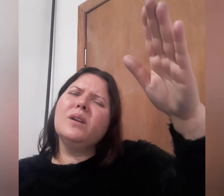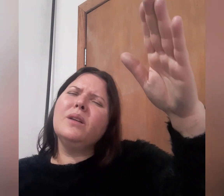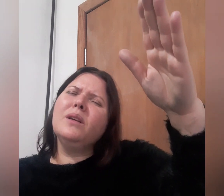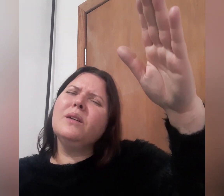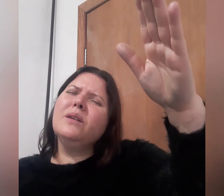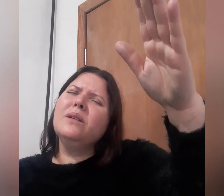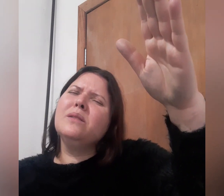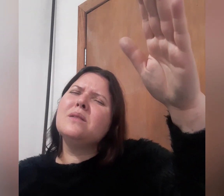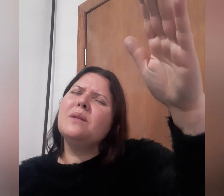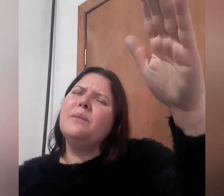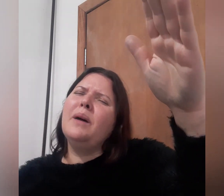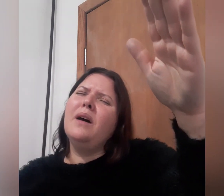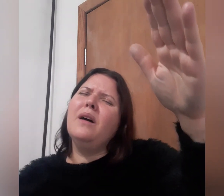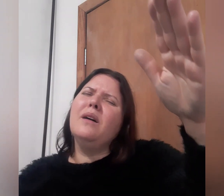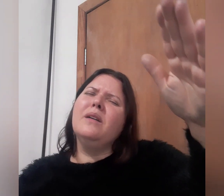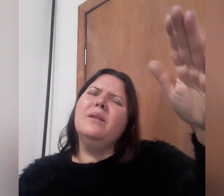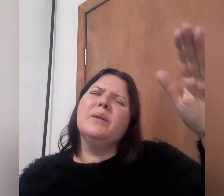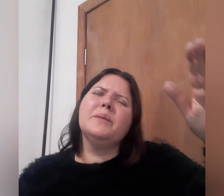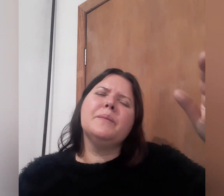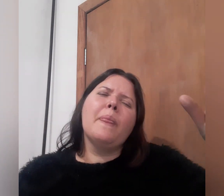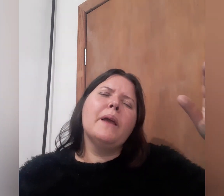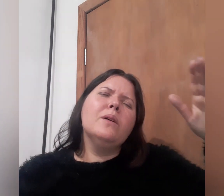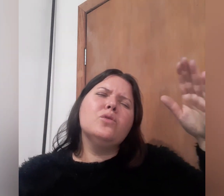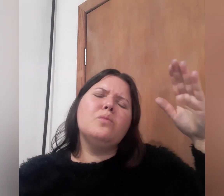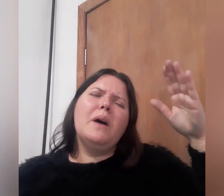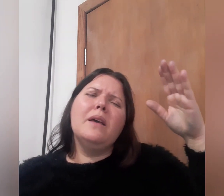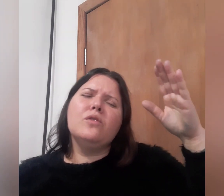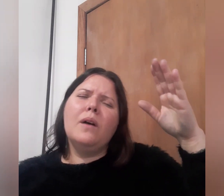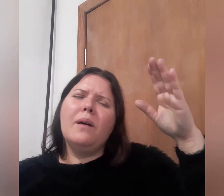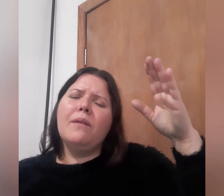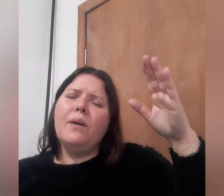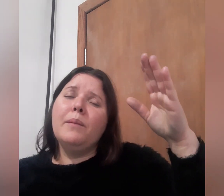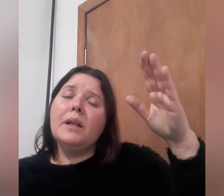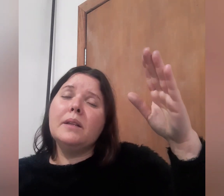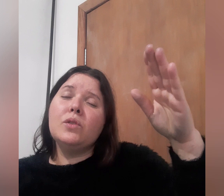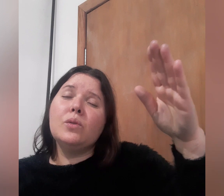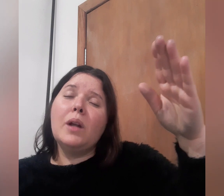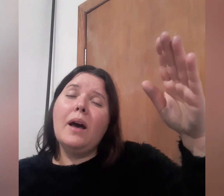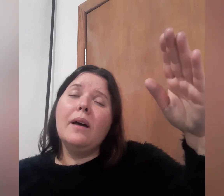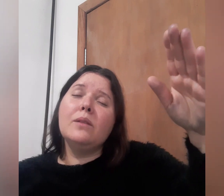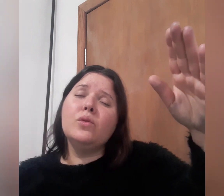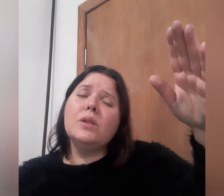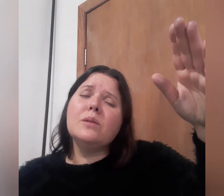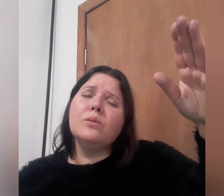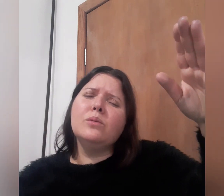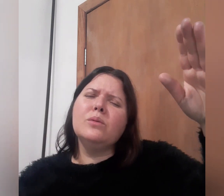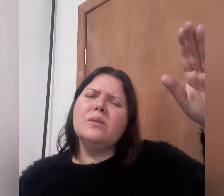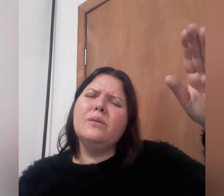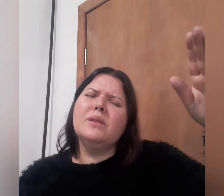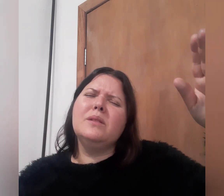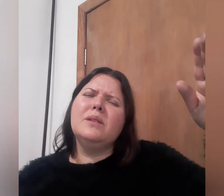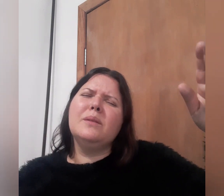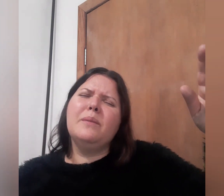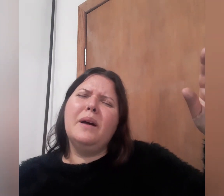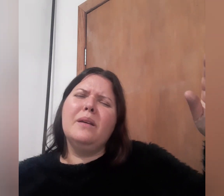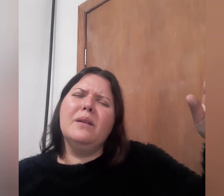criança, Pai. Os pais e a família têm chorado, Jesus, visita, Pai,